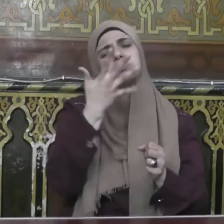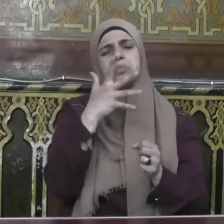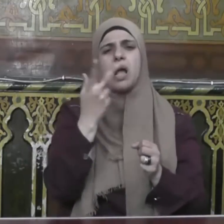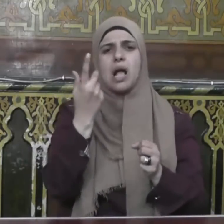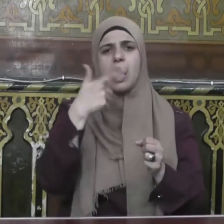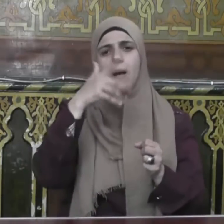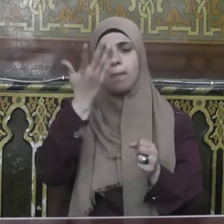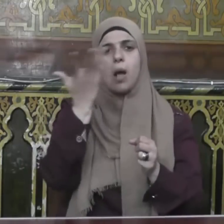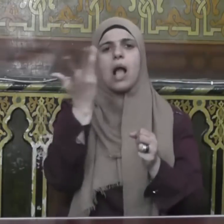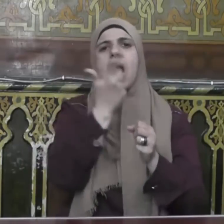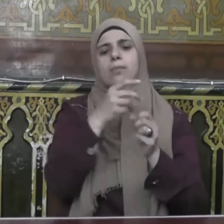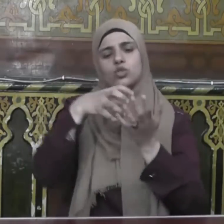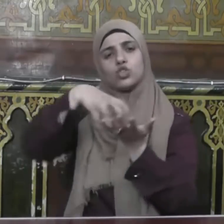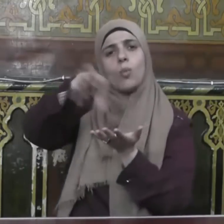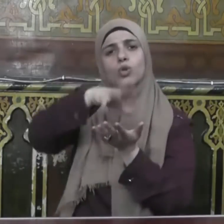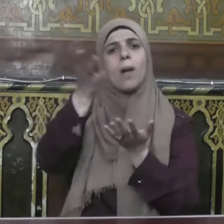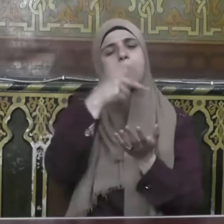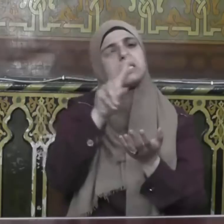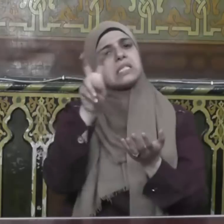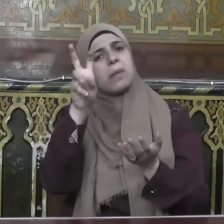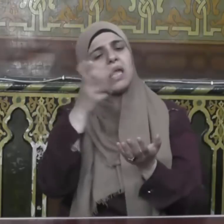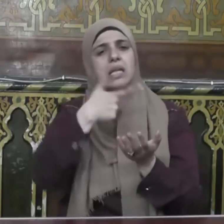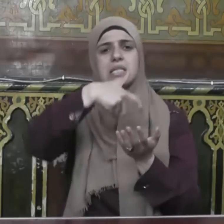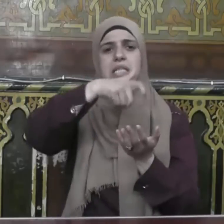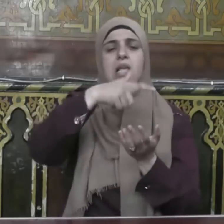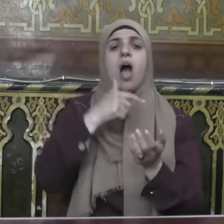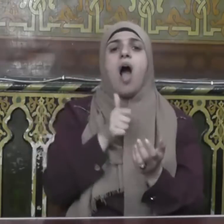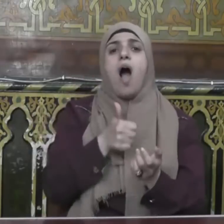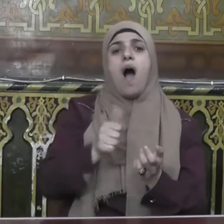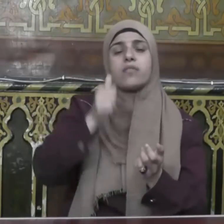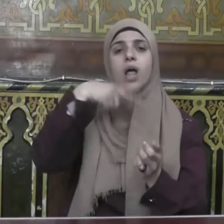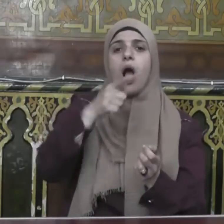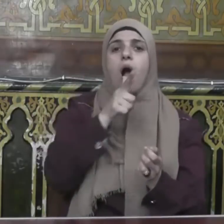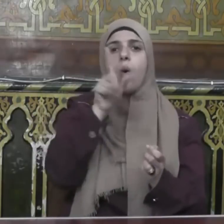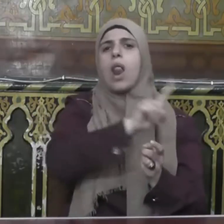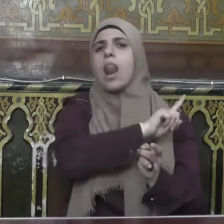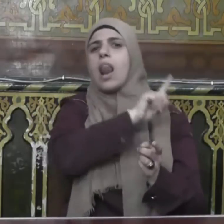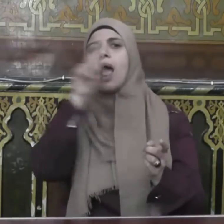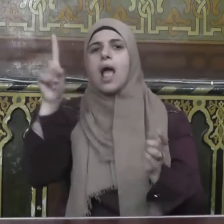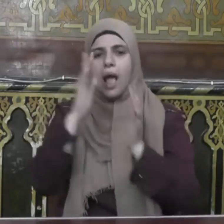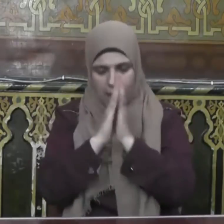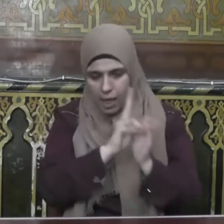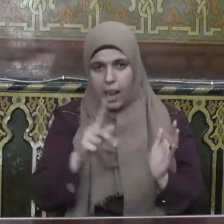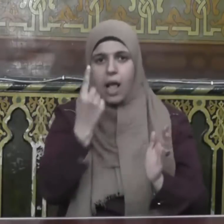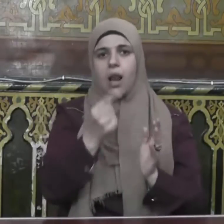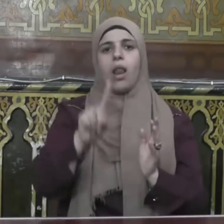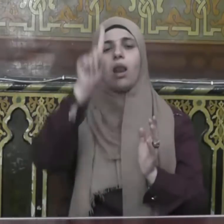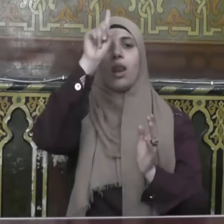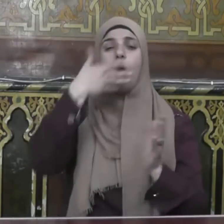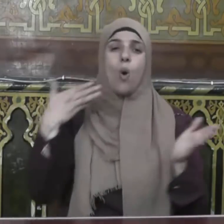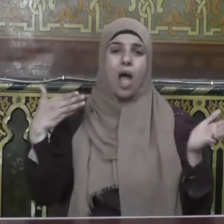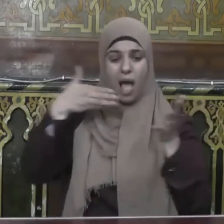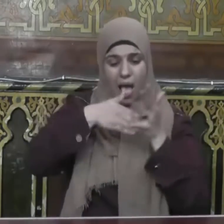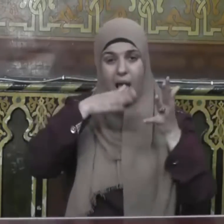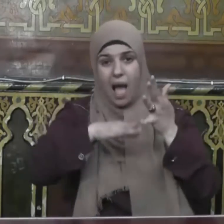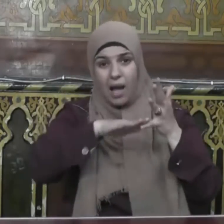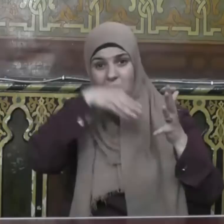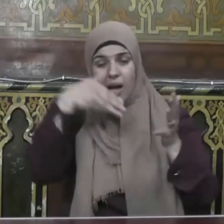وستون شعب فأفضلها قول لا إله إلا الله وأدناها إماطة الأذى عن الطريق